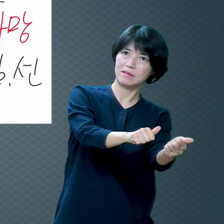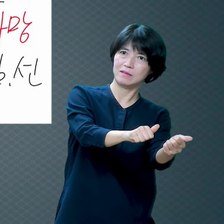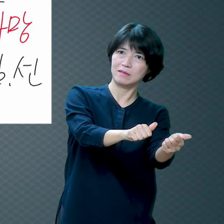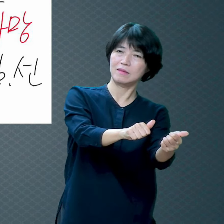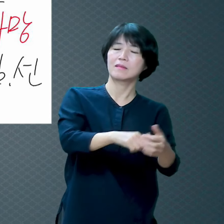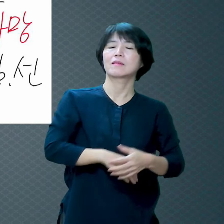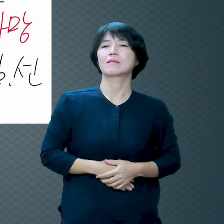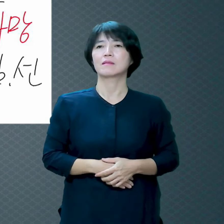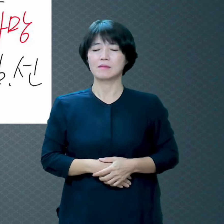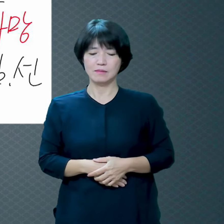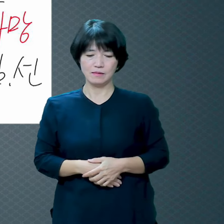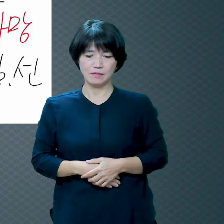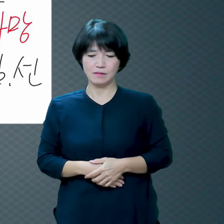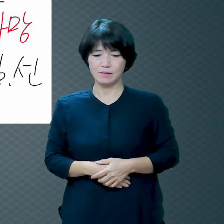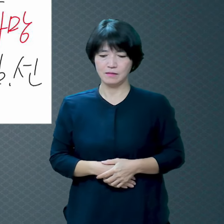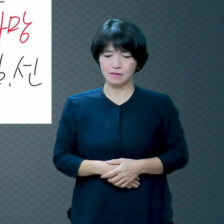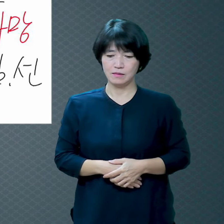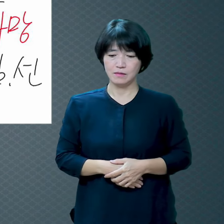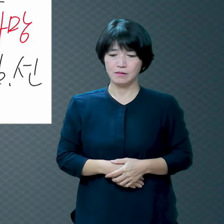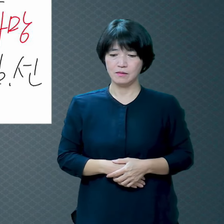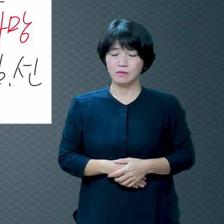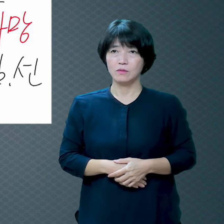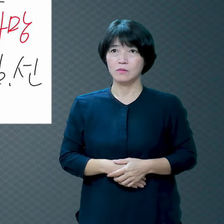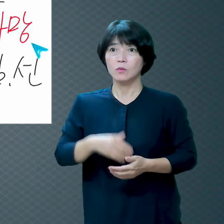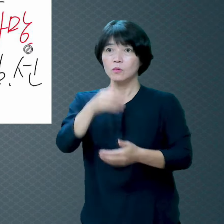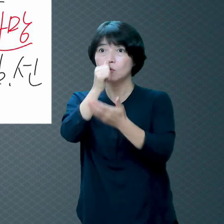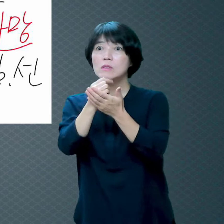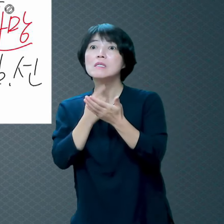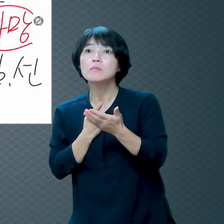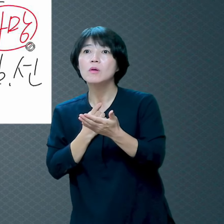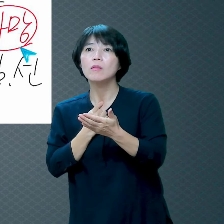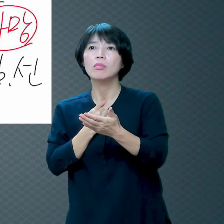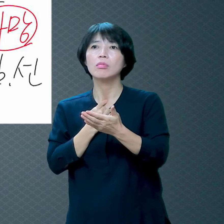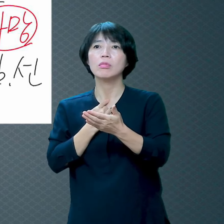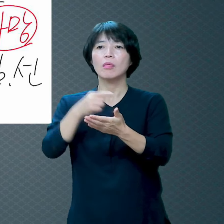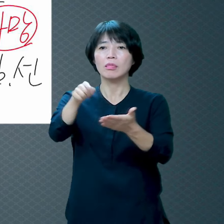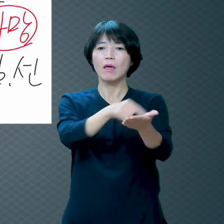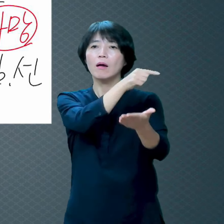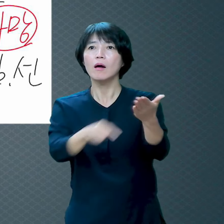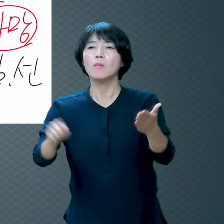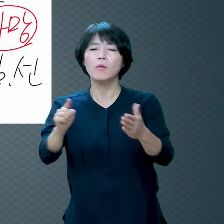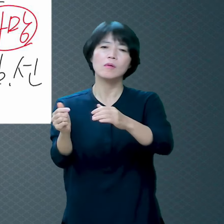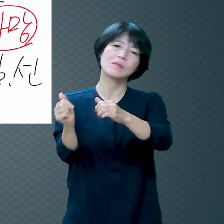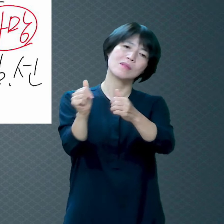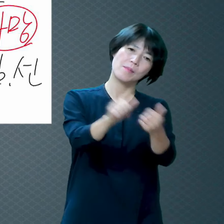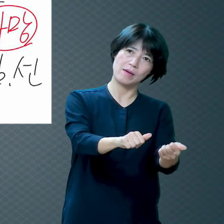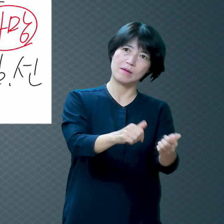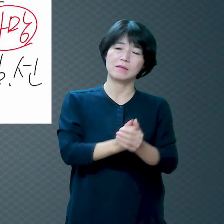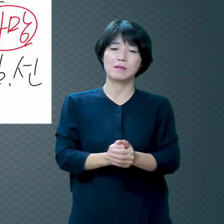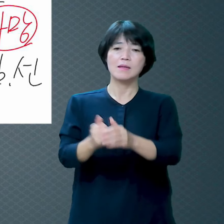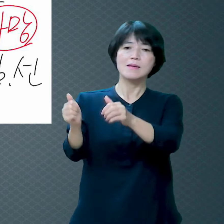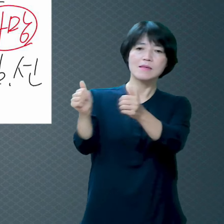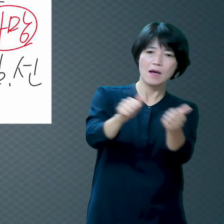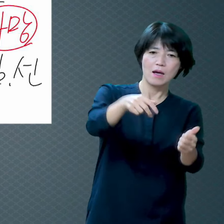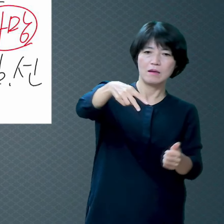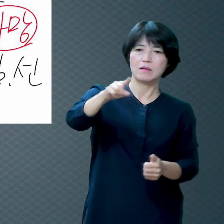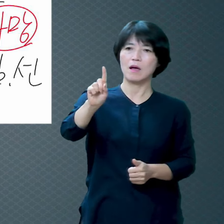거예요 그러면 사망이라고 하는 이 말은 두 가지 뜻이 있어요